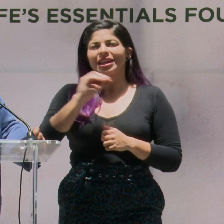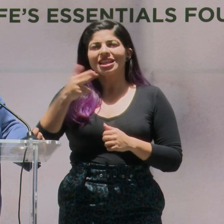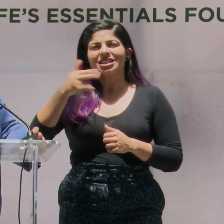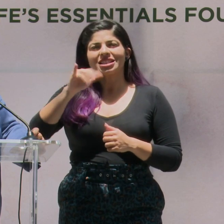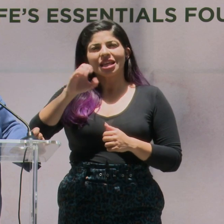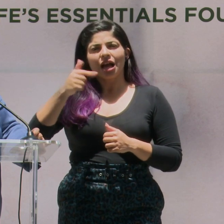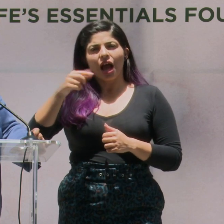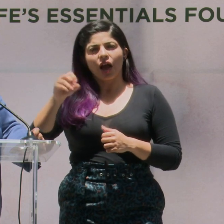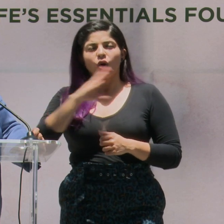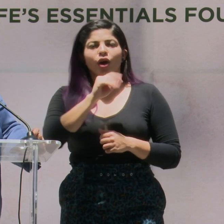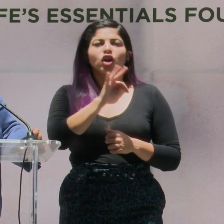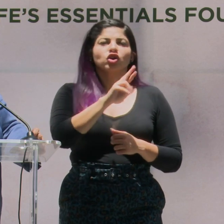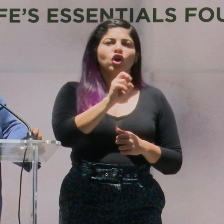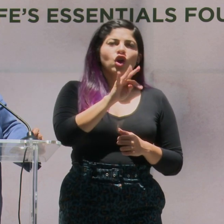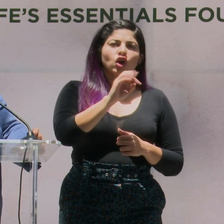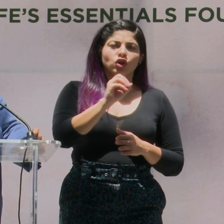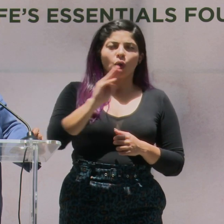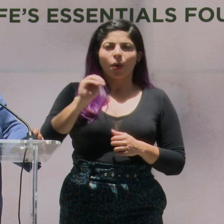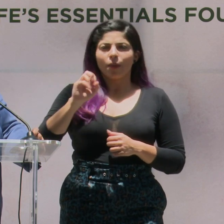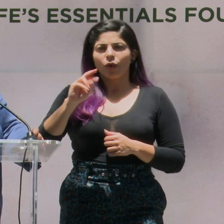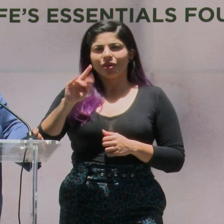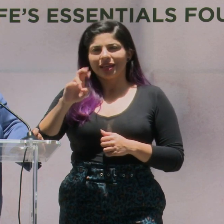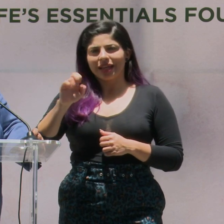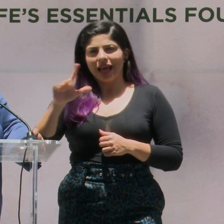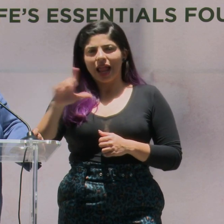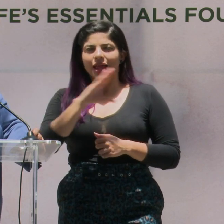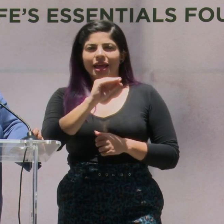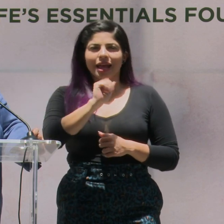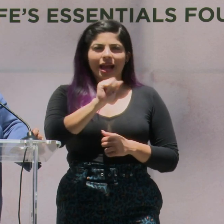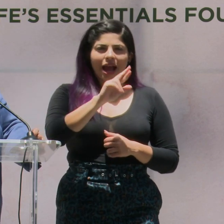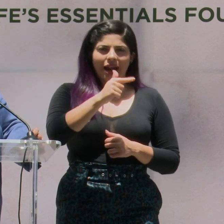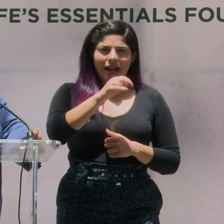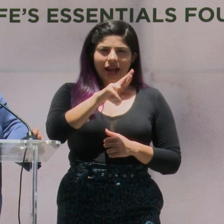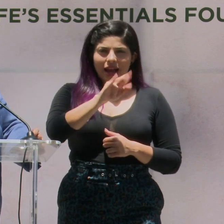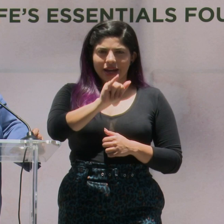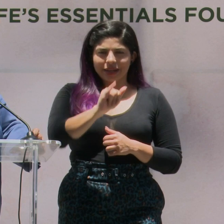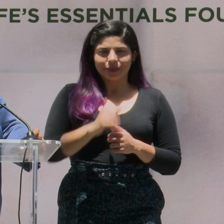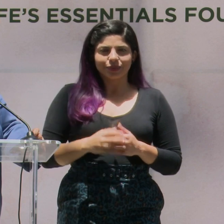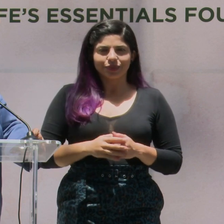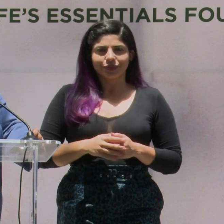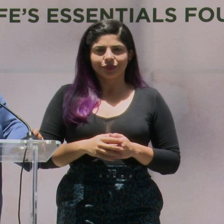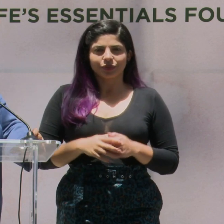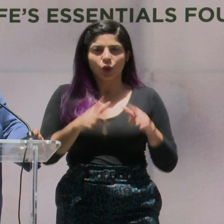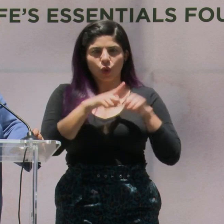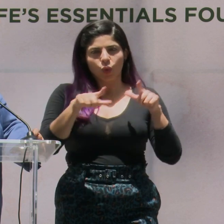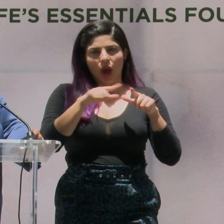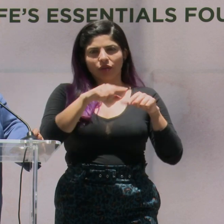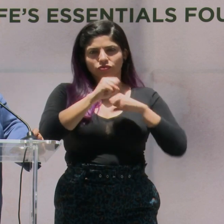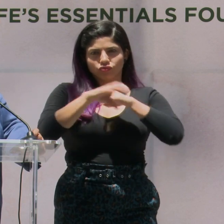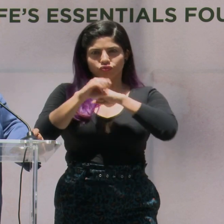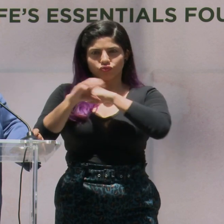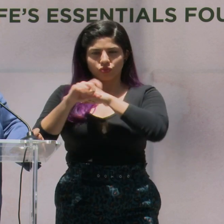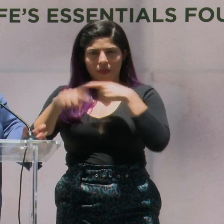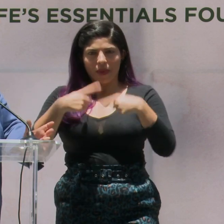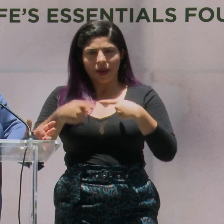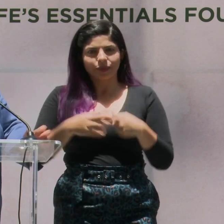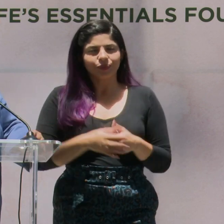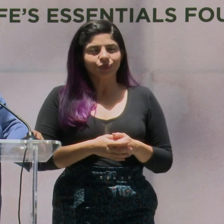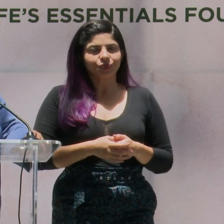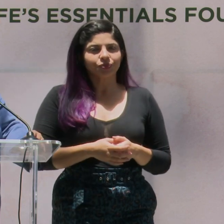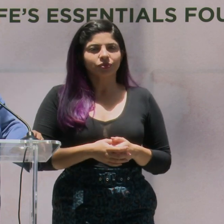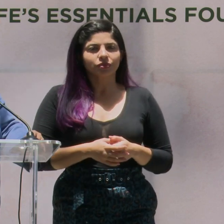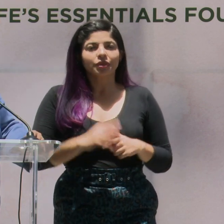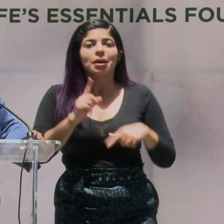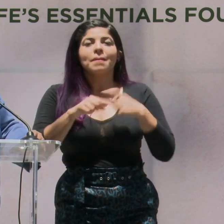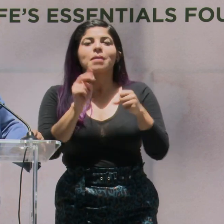en Toronto, Montreal y Calgary. Y vamos